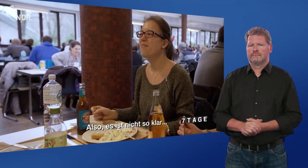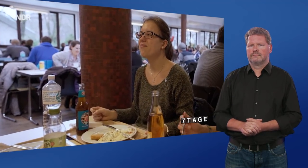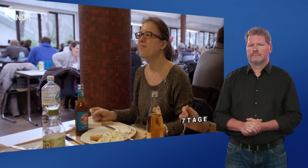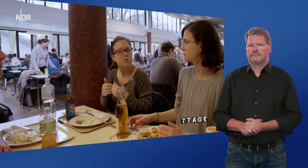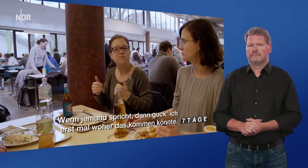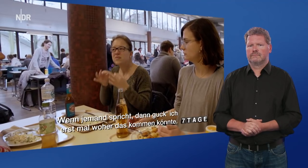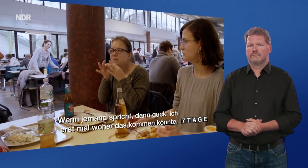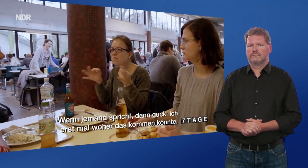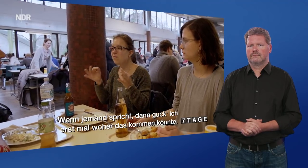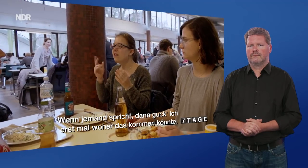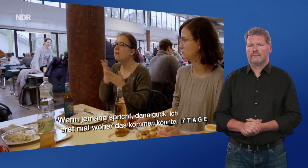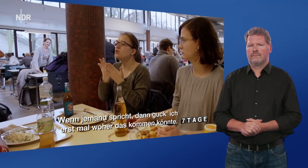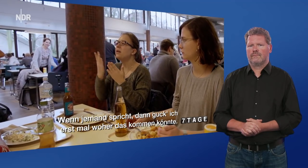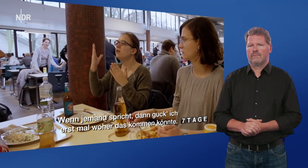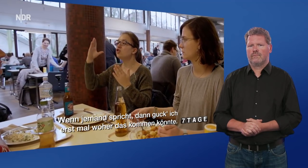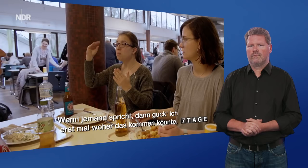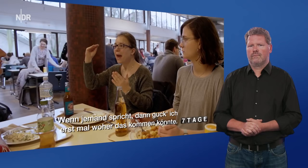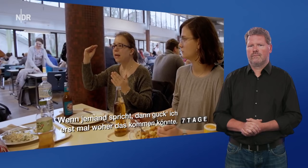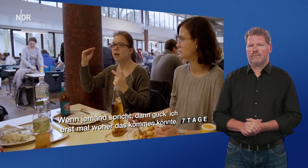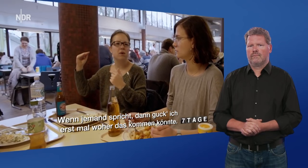Ich bin Ich